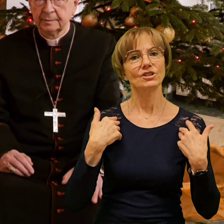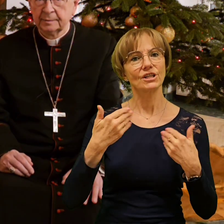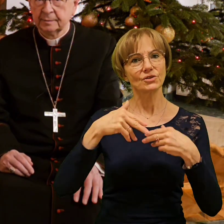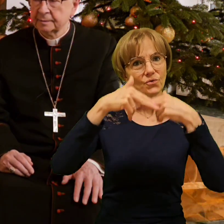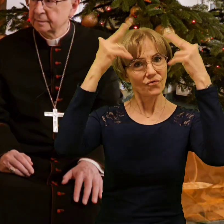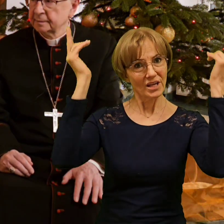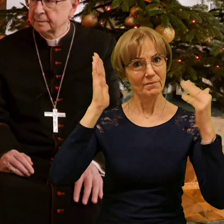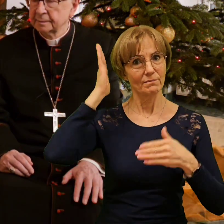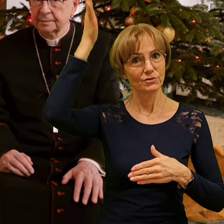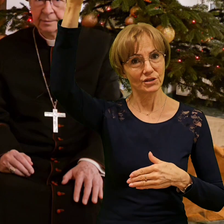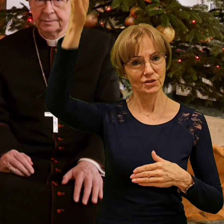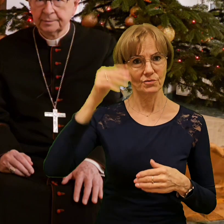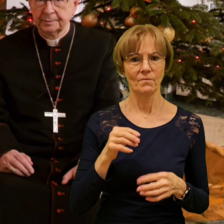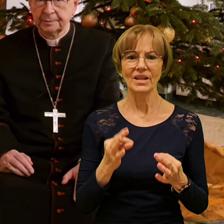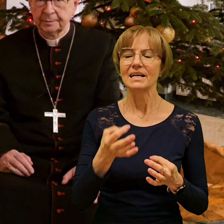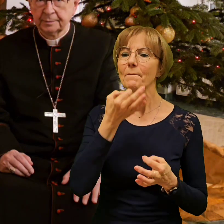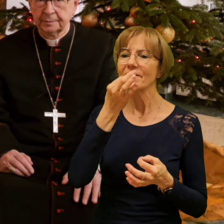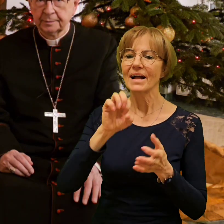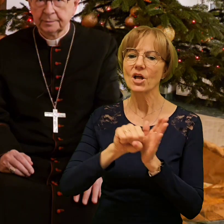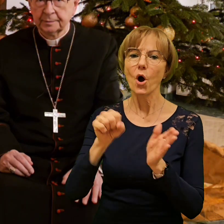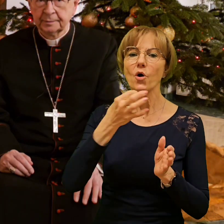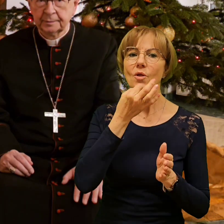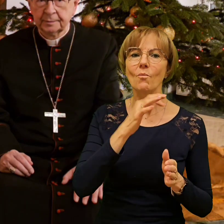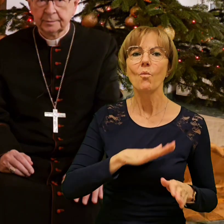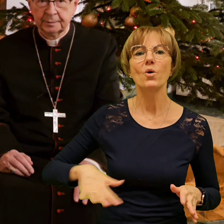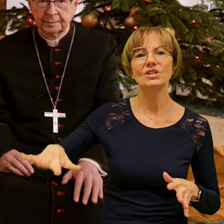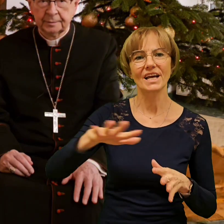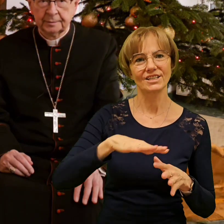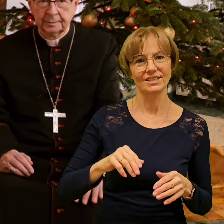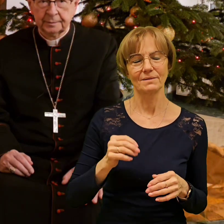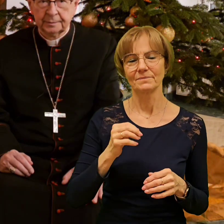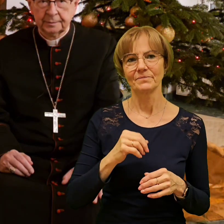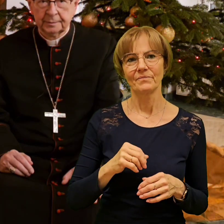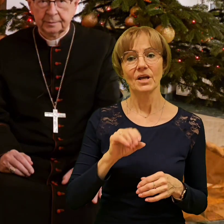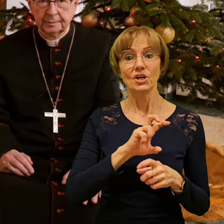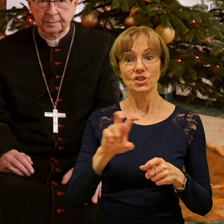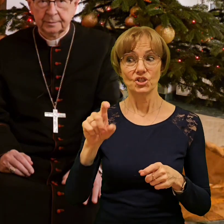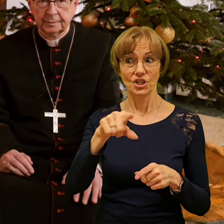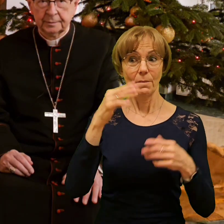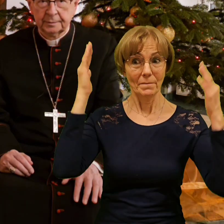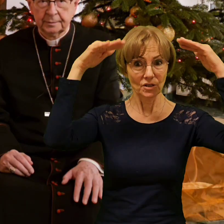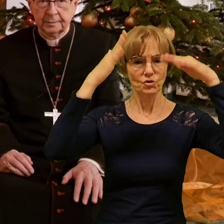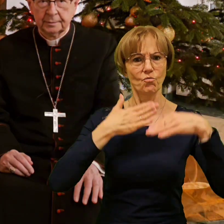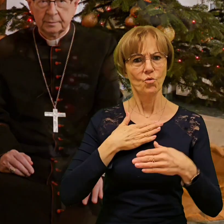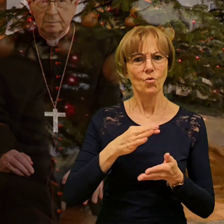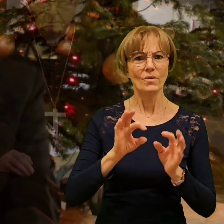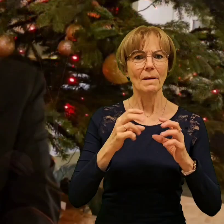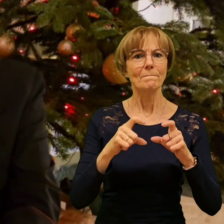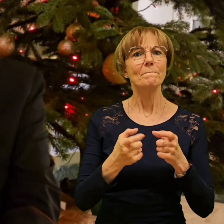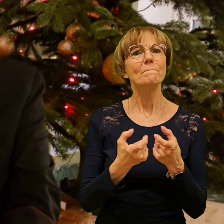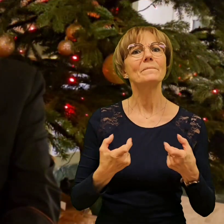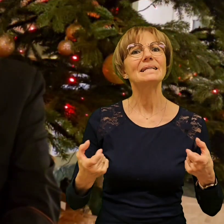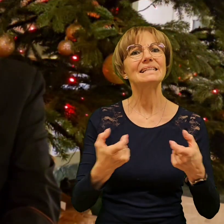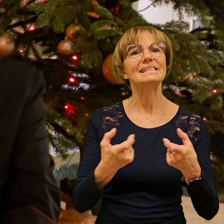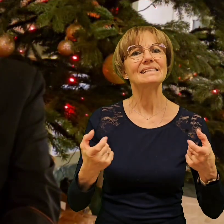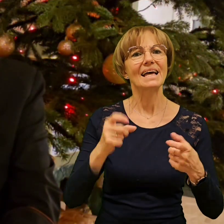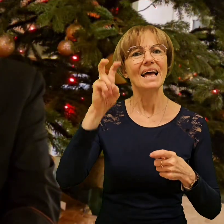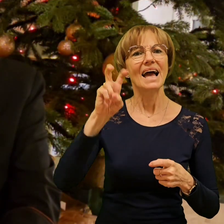pytań młodzieży. Pierwsze, czy lubi ksiądz pizzę chawańską? Nie specjalnie. Dlatego,